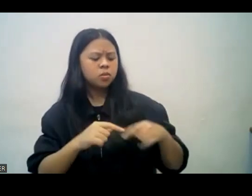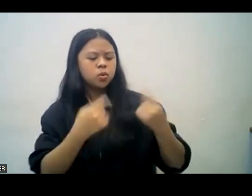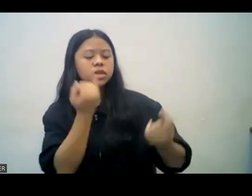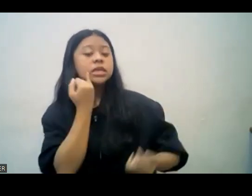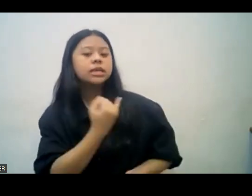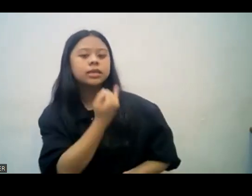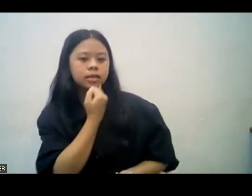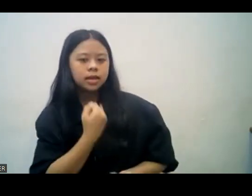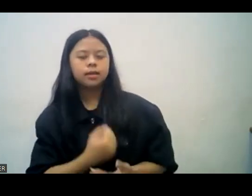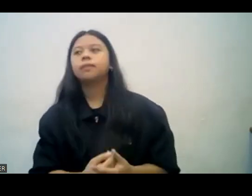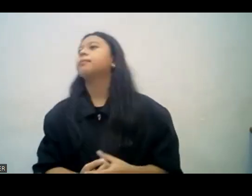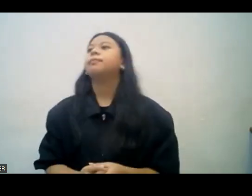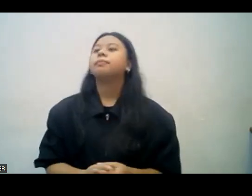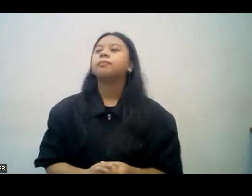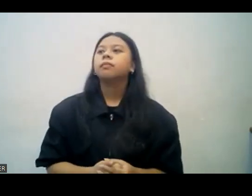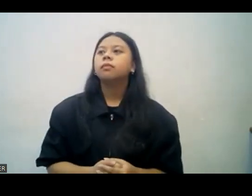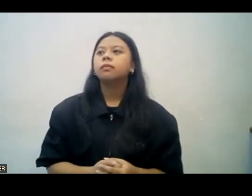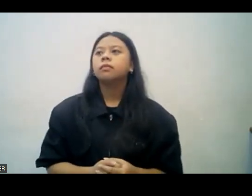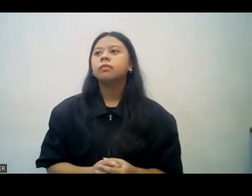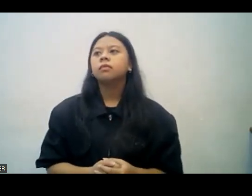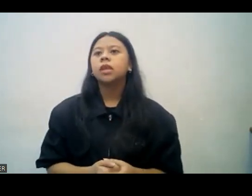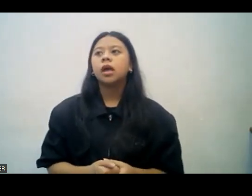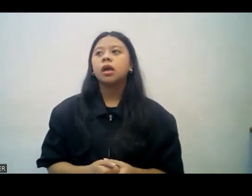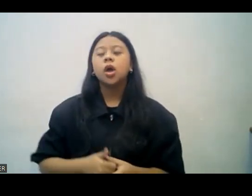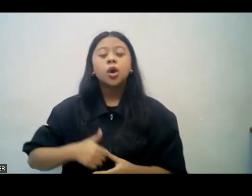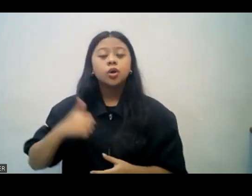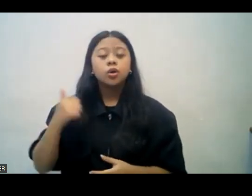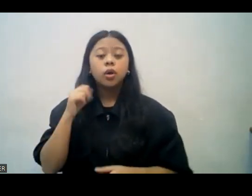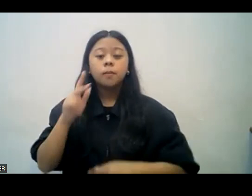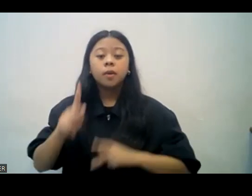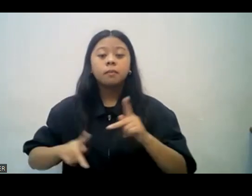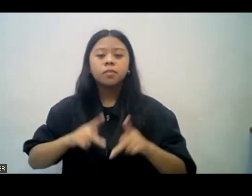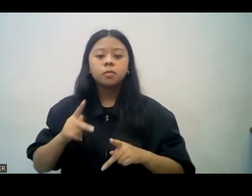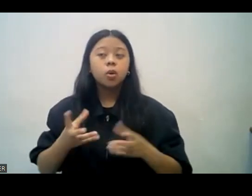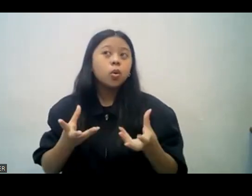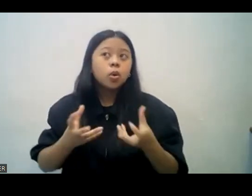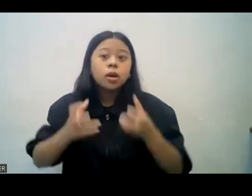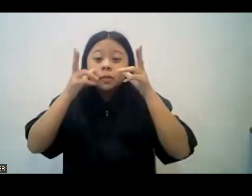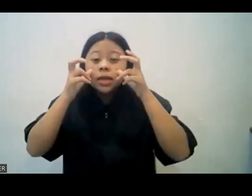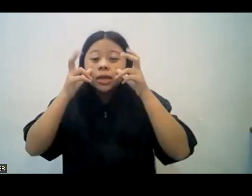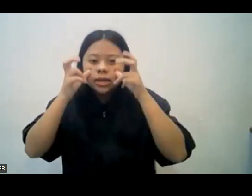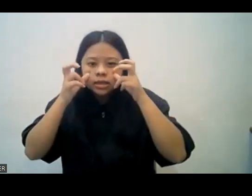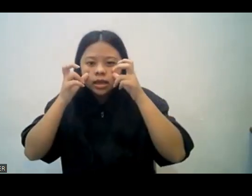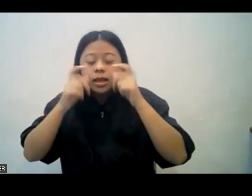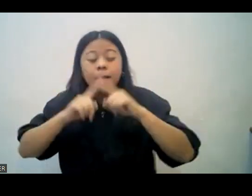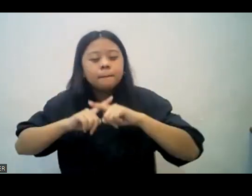is ready to listen or somebody reject someone's advice. Kaya may ibang tao na talagang handa na makinig. At yung iba